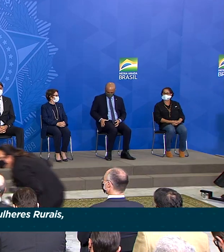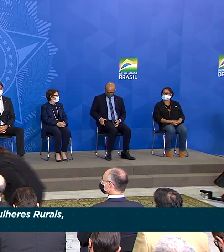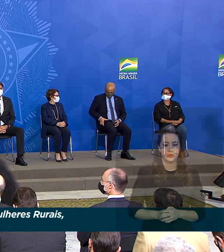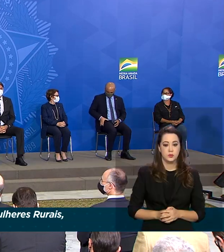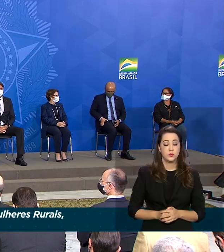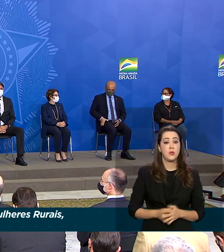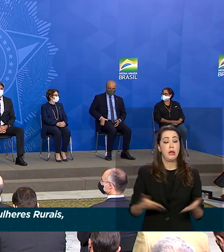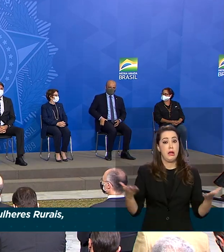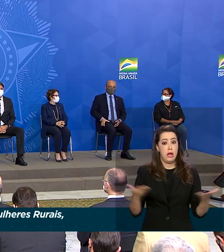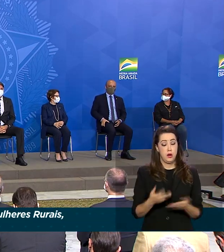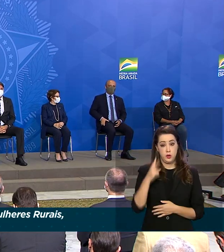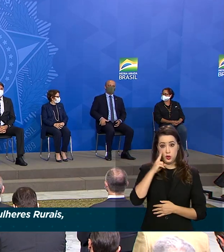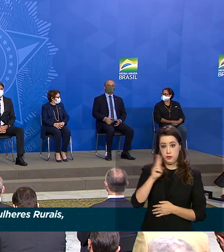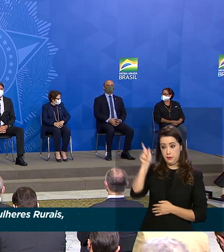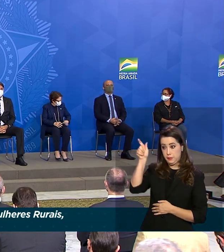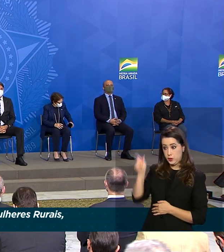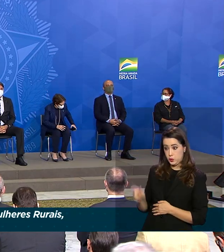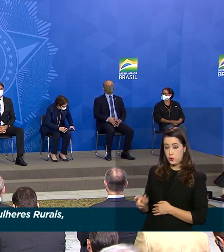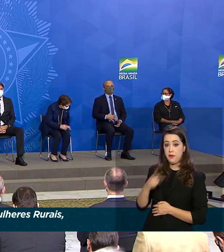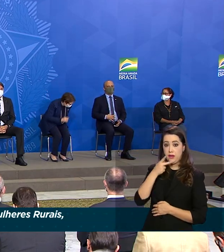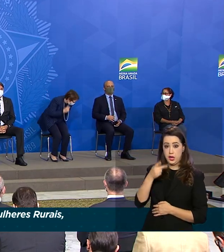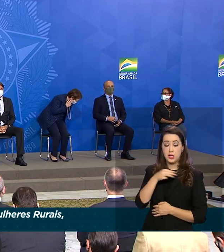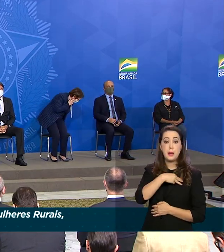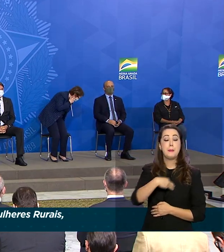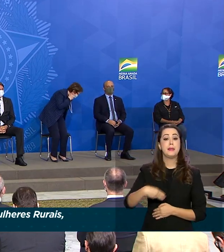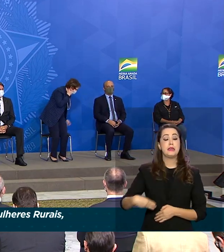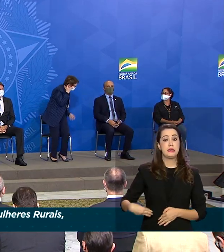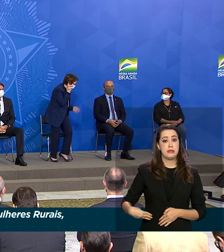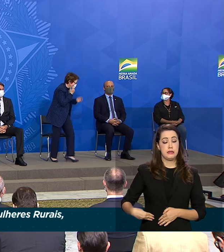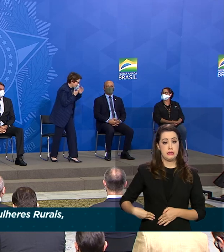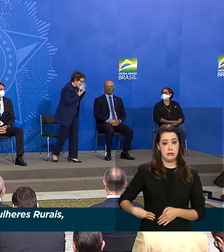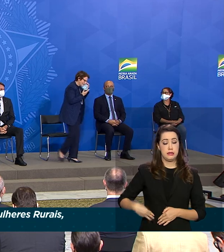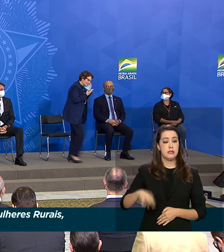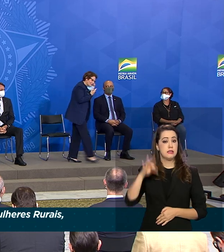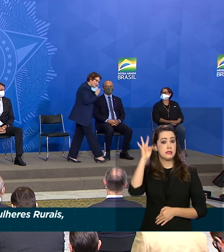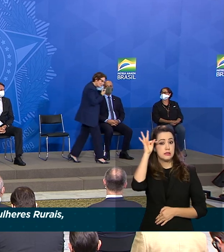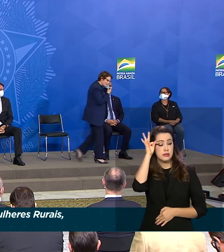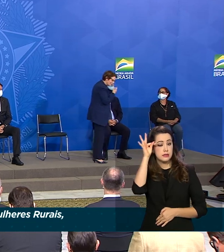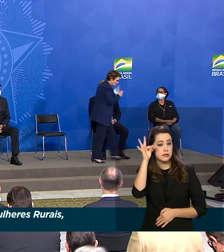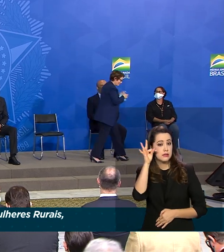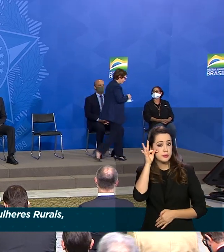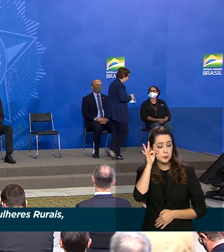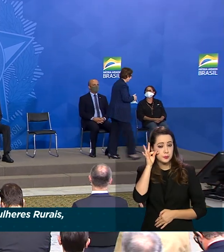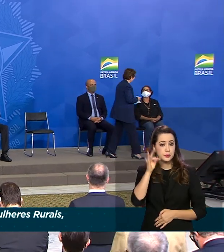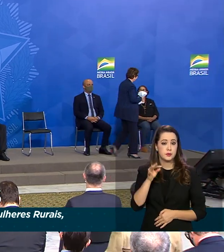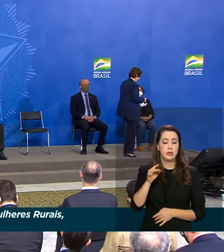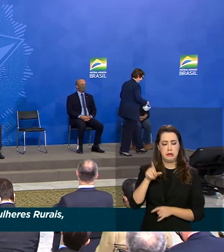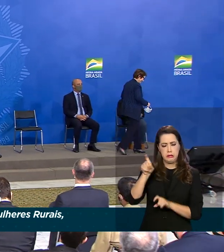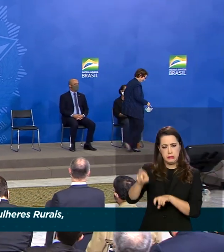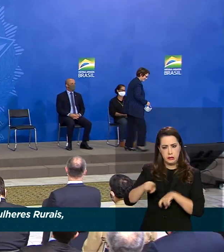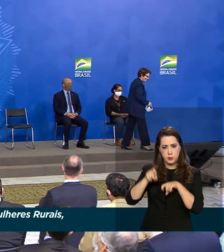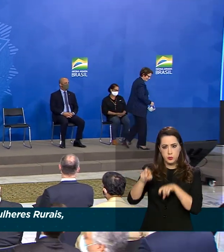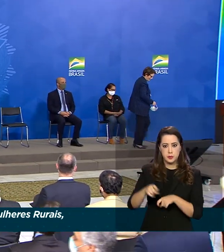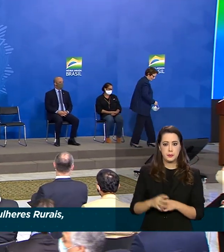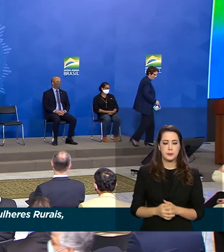Ouviremos agora as palavras da ministra de Estado da Agricultura, Pecuária e Abastecimento, Tereza Cristiana.